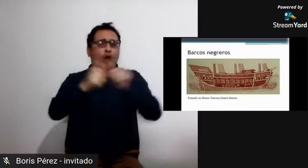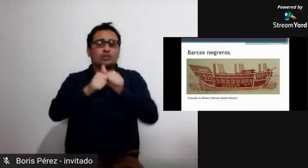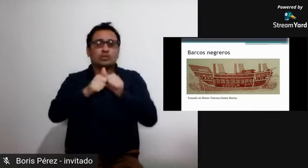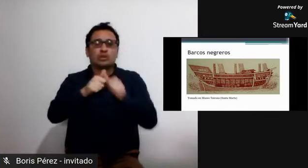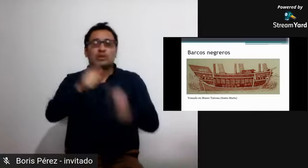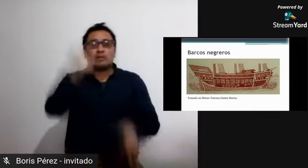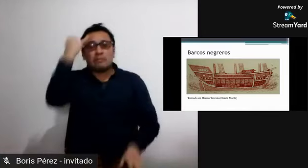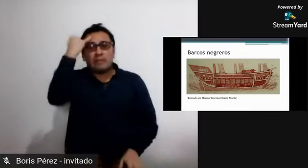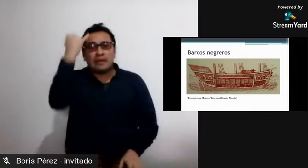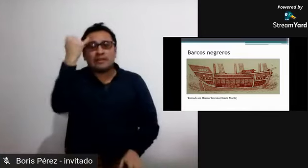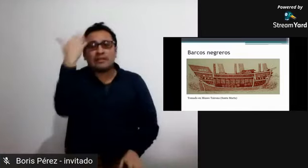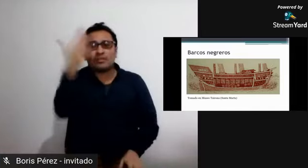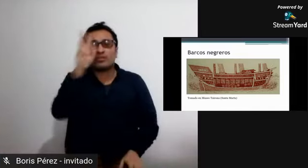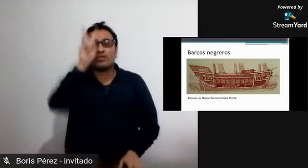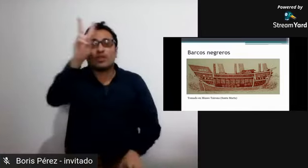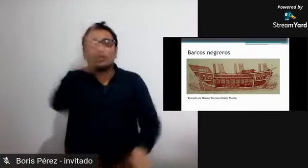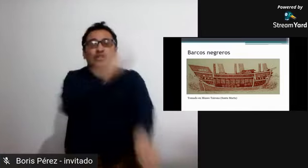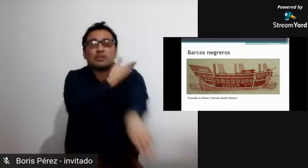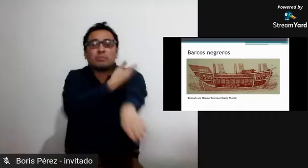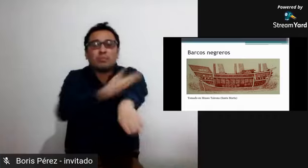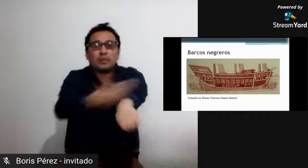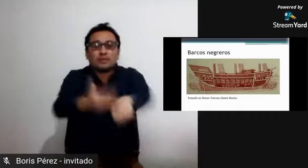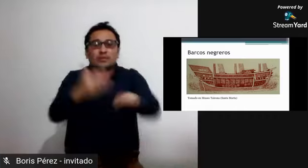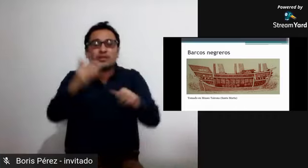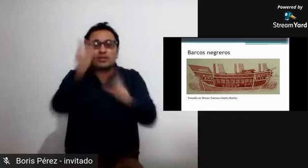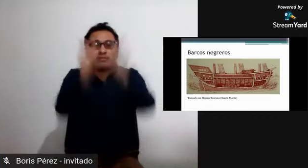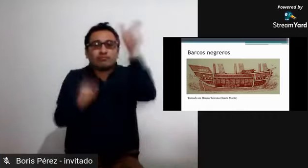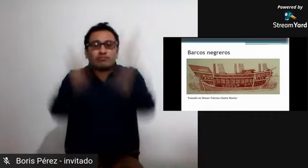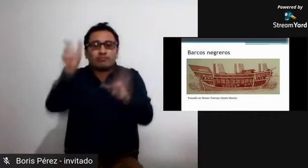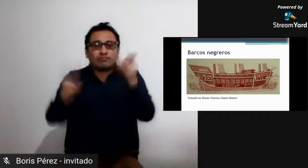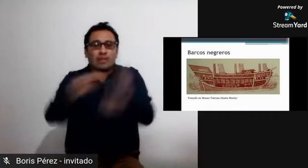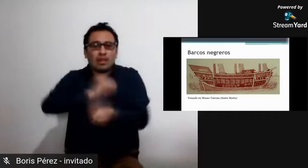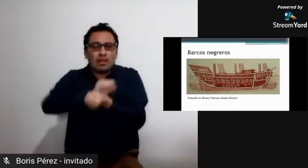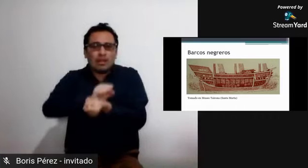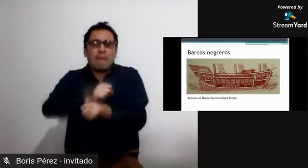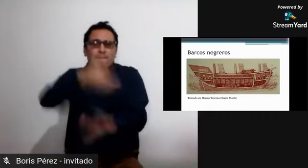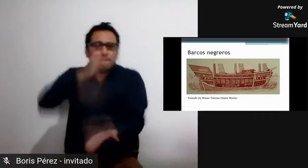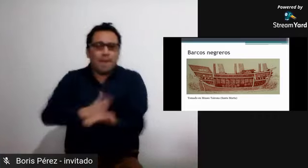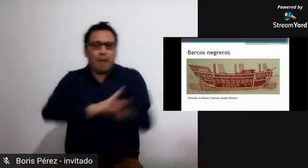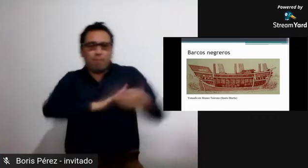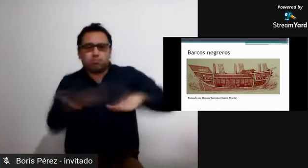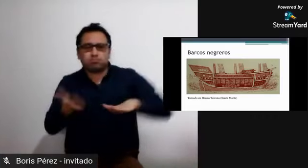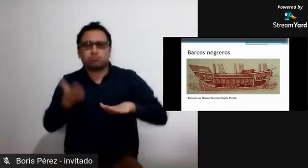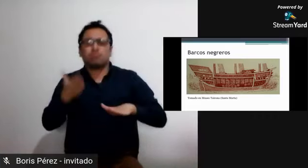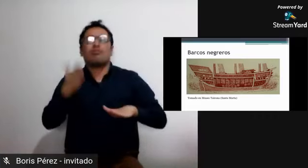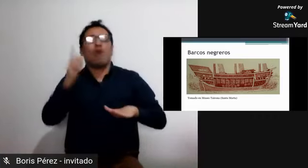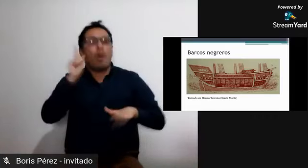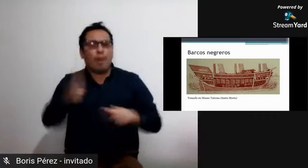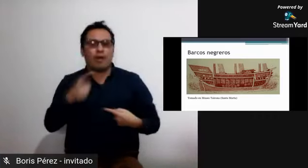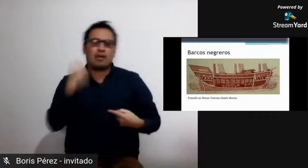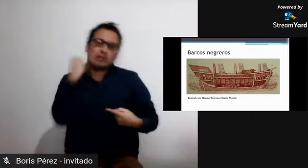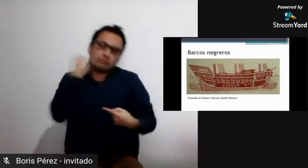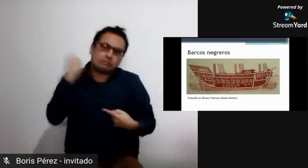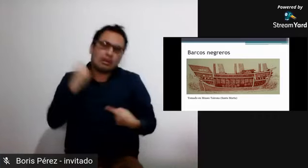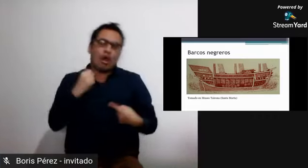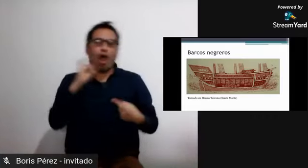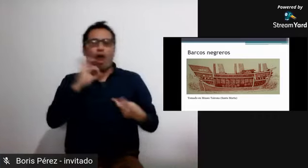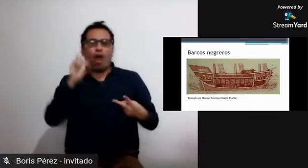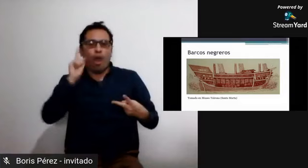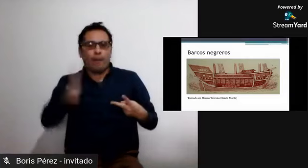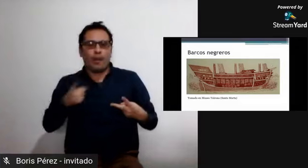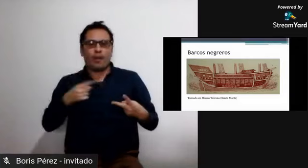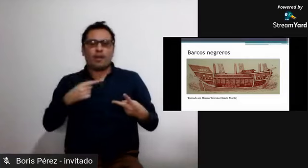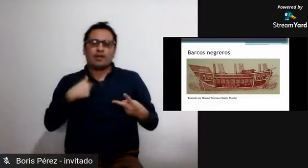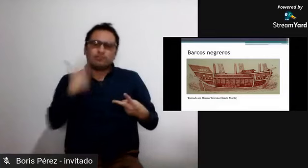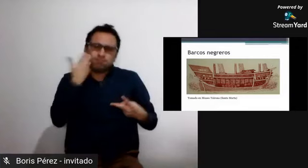como no eran traídos por su propia voluntad y sino que eran obligados allí empezaron a suceder muchas